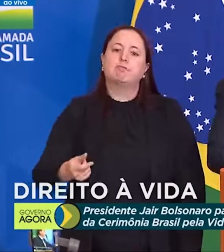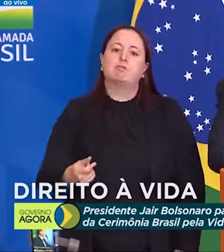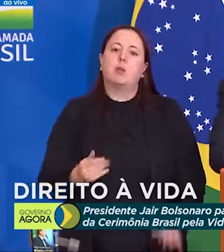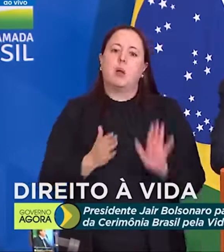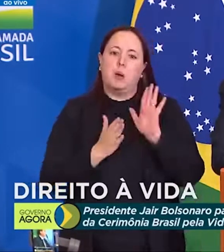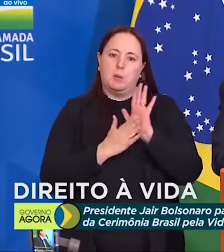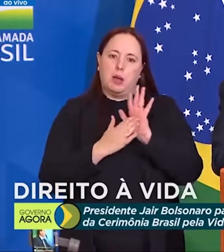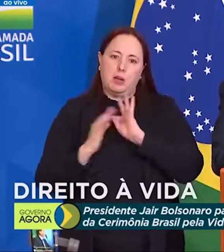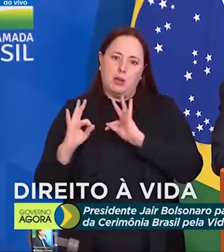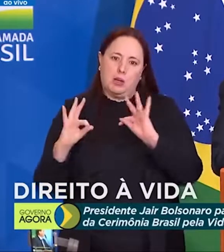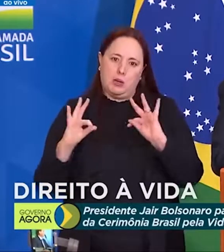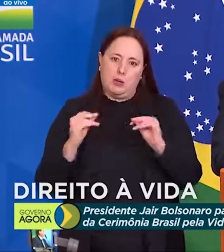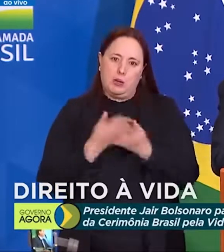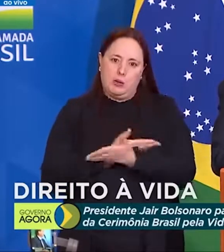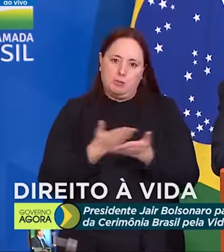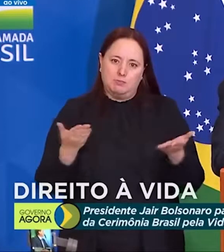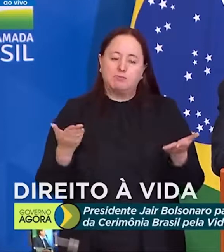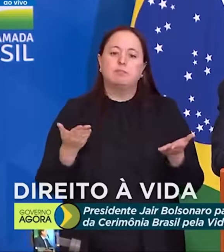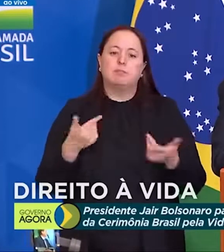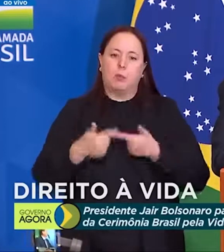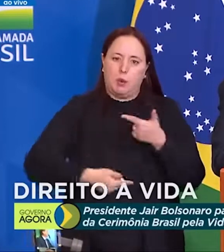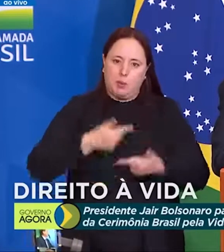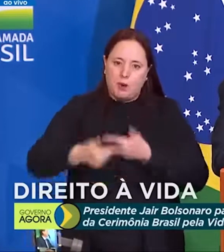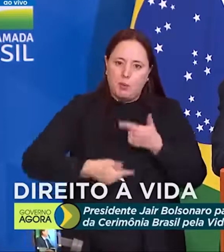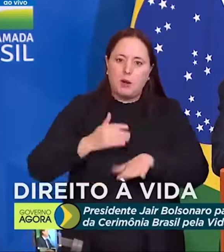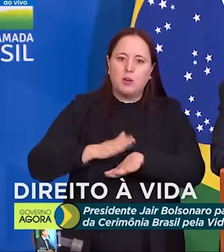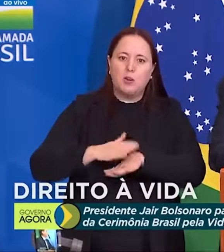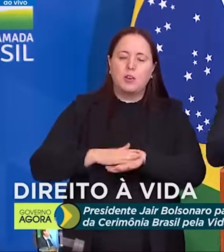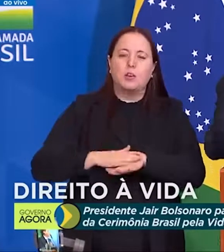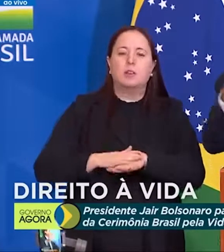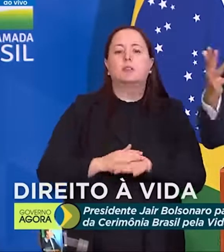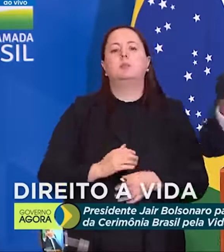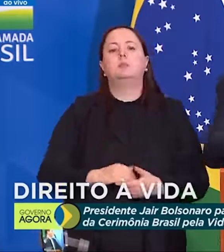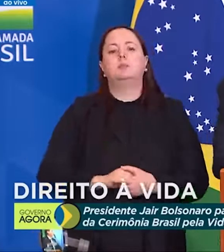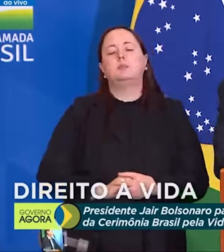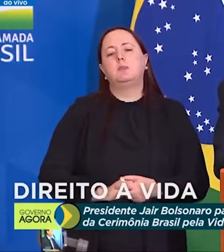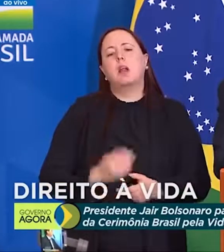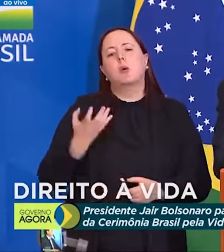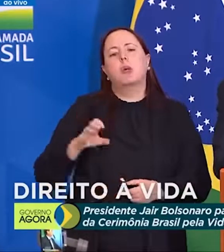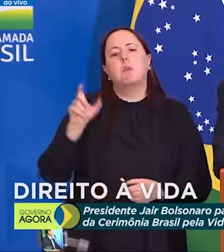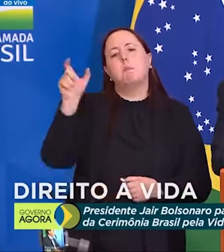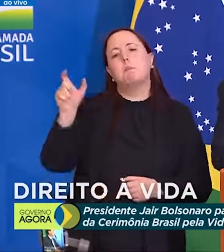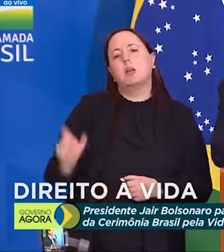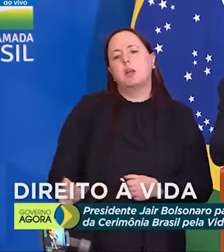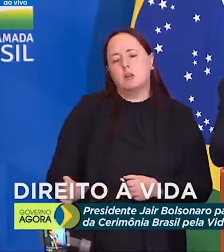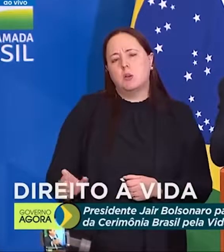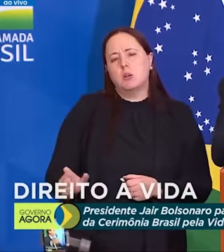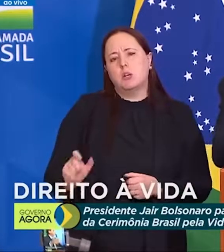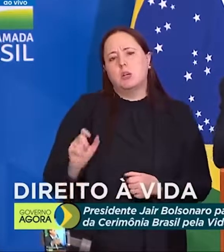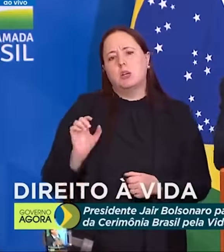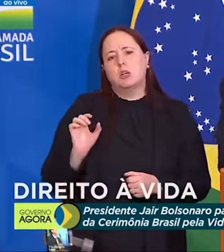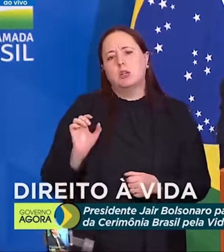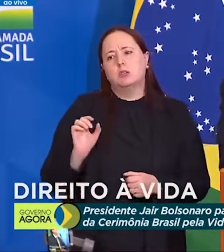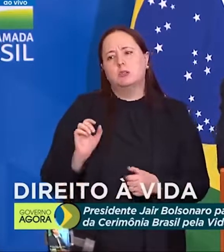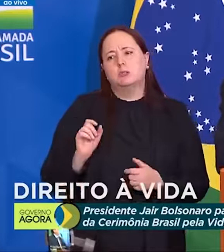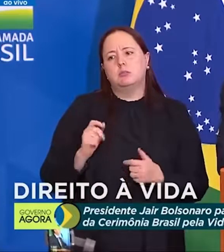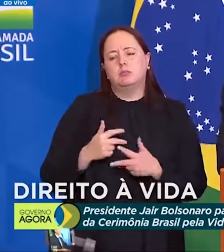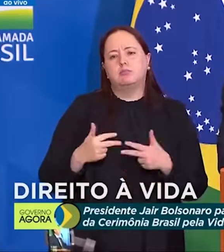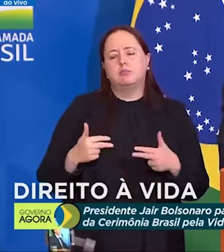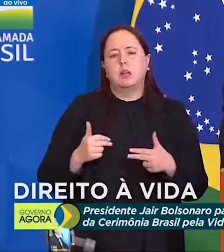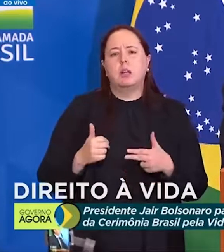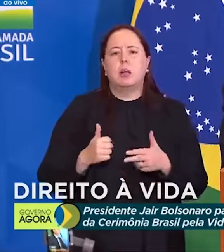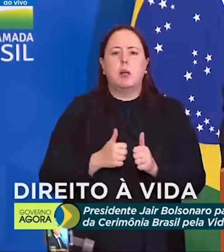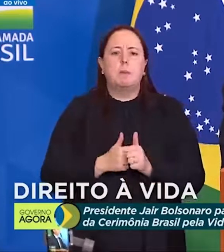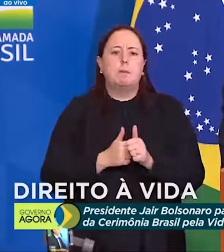Parabéns a todos da Secretaria pelo brilhante trabalho que fazem. Não queremos que pessoas que estão vivas na memória de nós